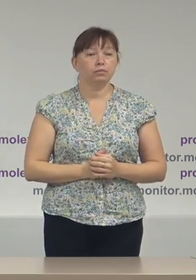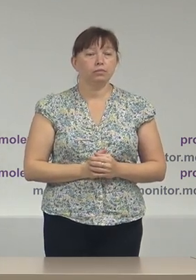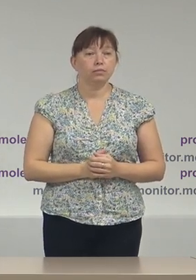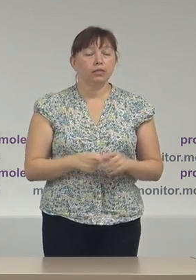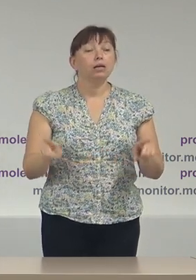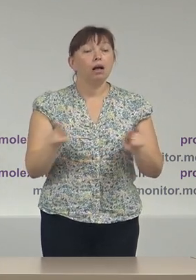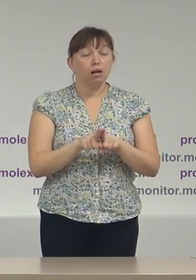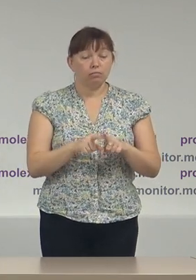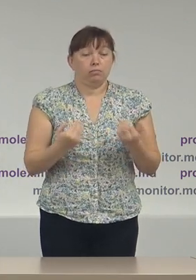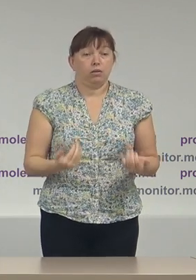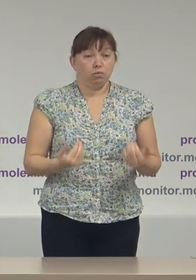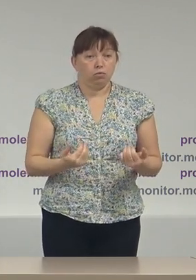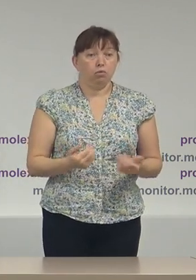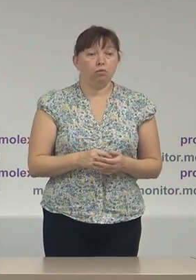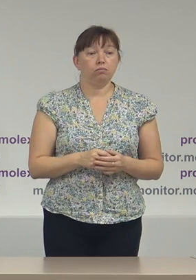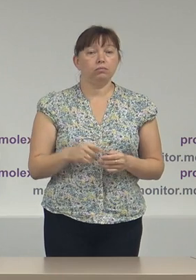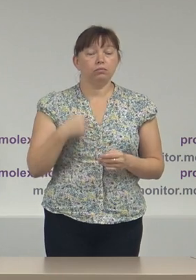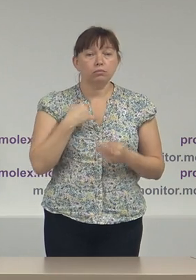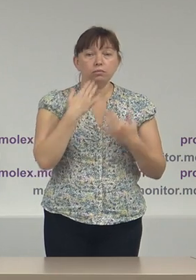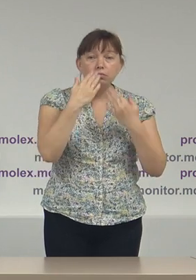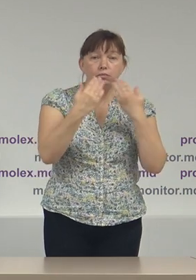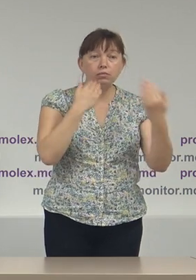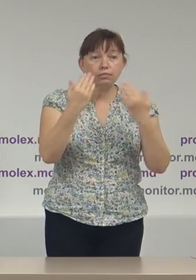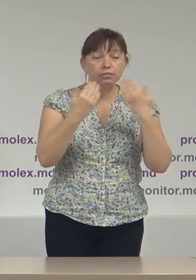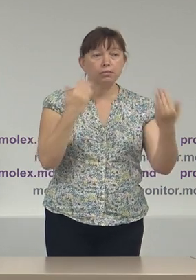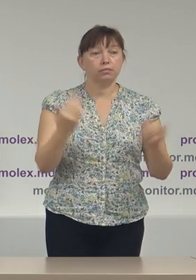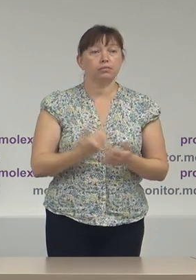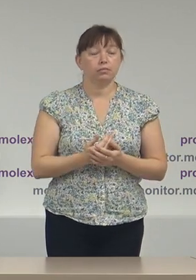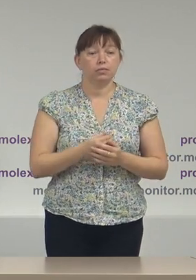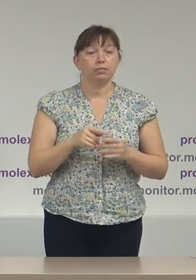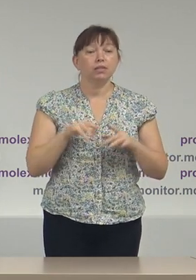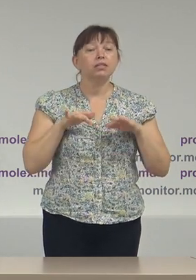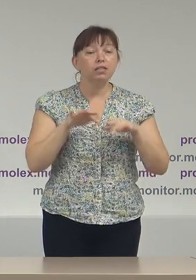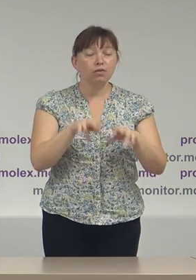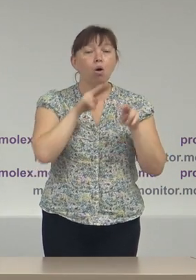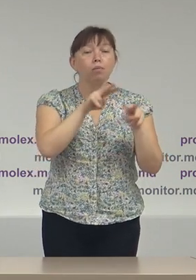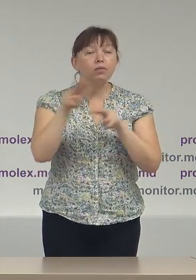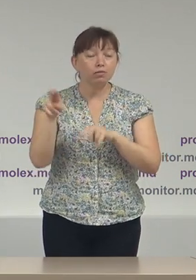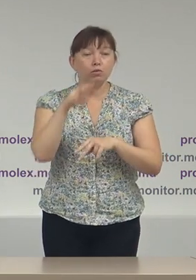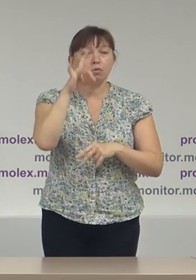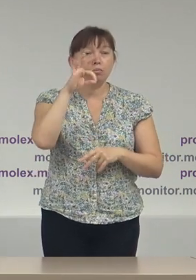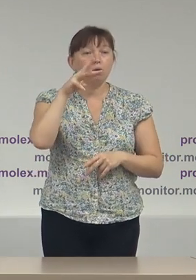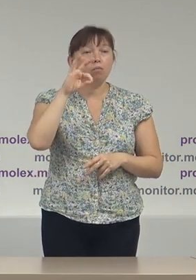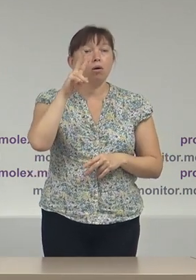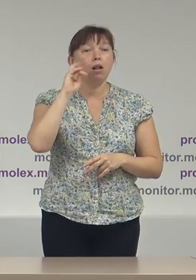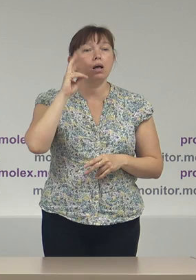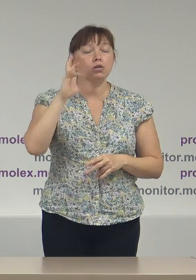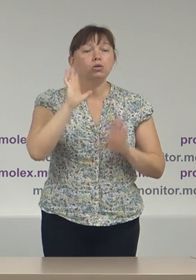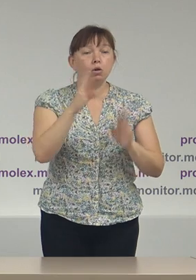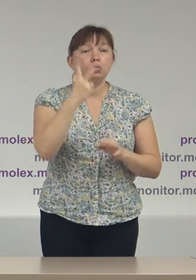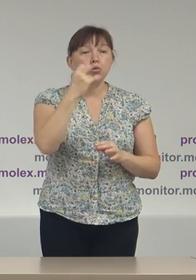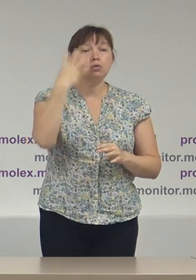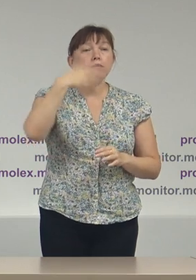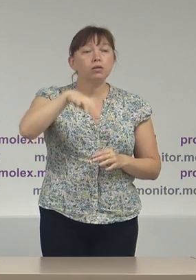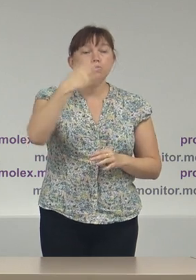La momentul de față, potrivit interviurilor desfășurate de observatorii Promolex, doar 484